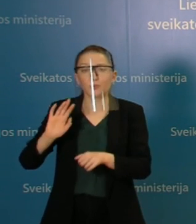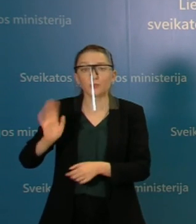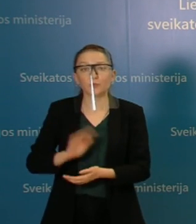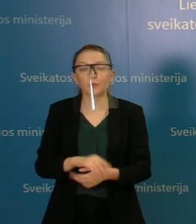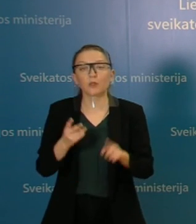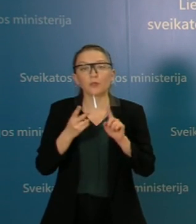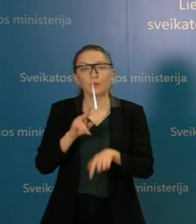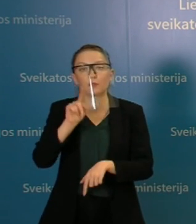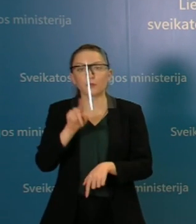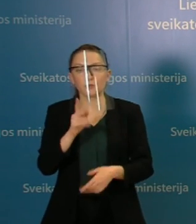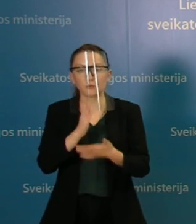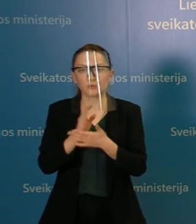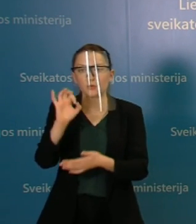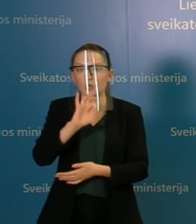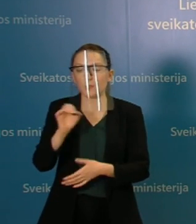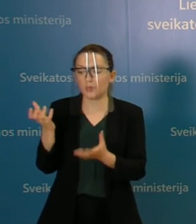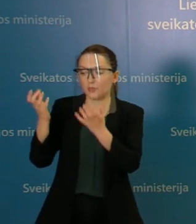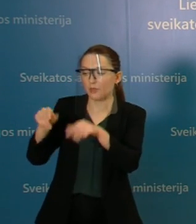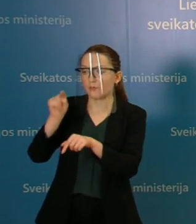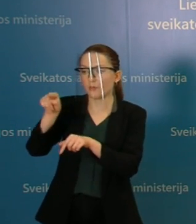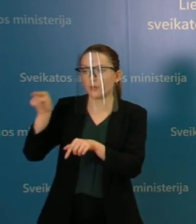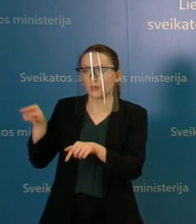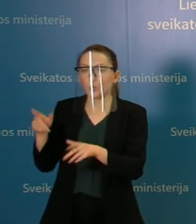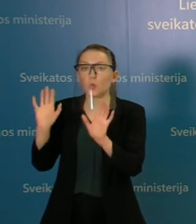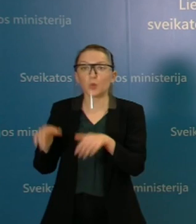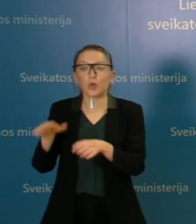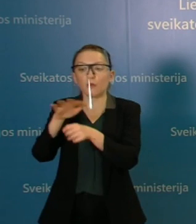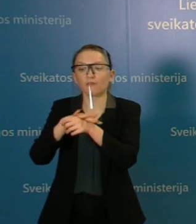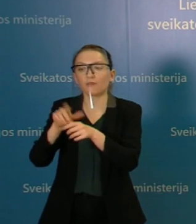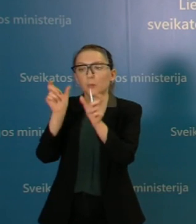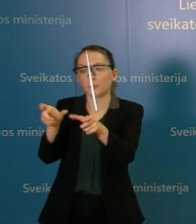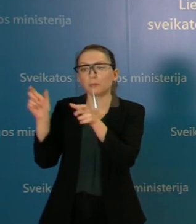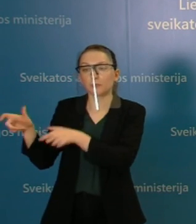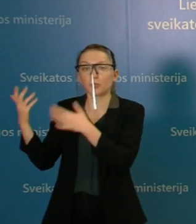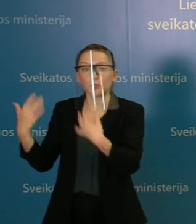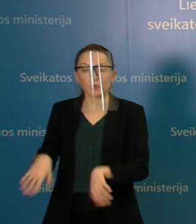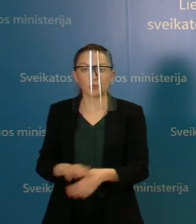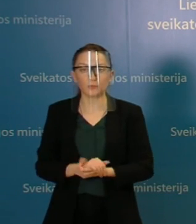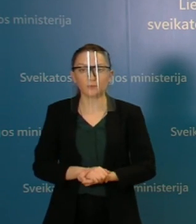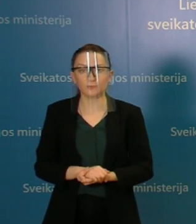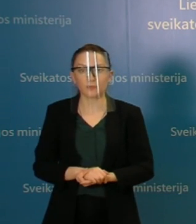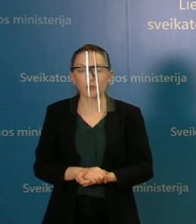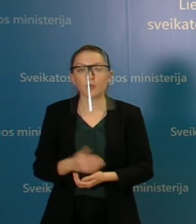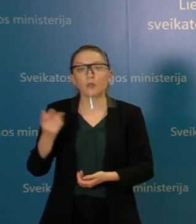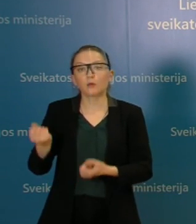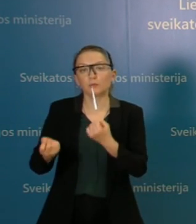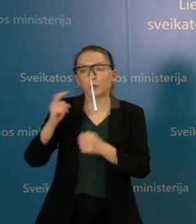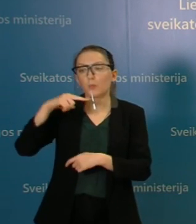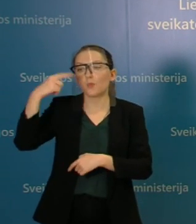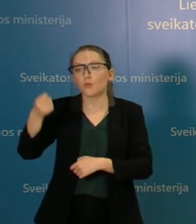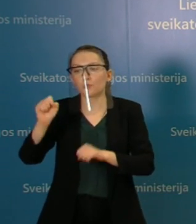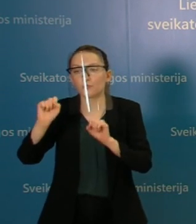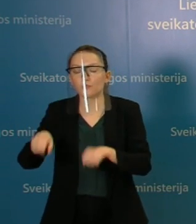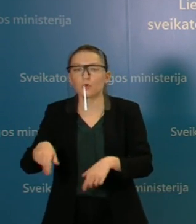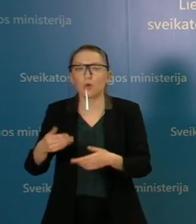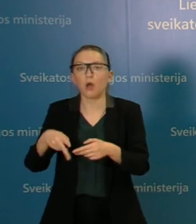O antras klausimas būtų dėl savivaldybių, kuriuose yra lokalus karantinas. Kokie tikimybė, kad juose gali kitą savaitę būti